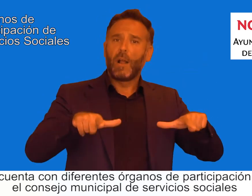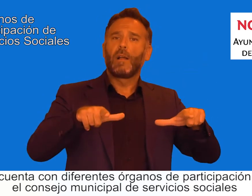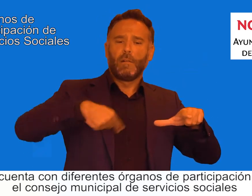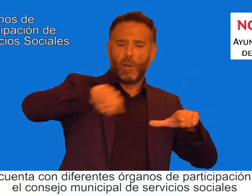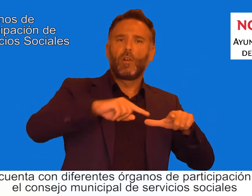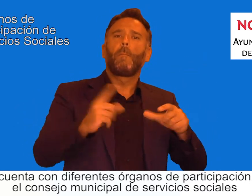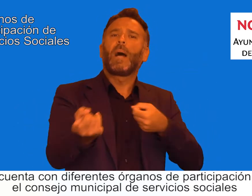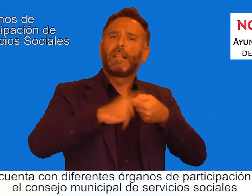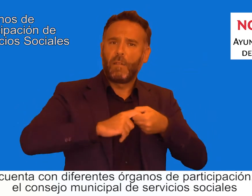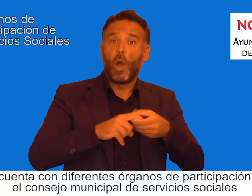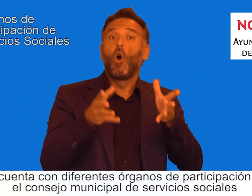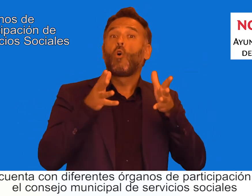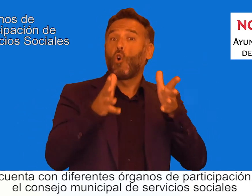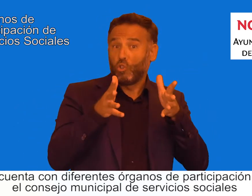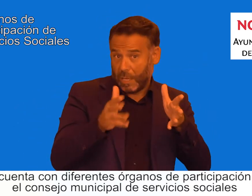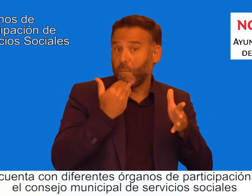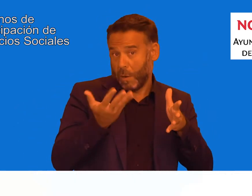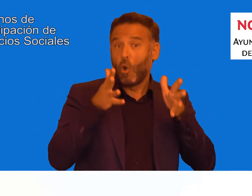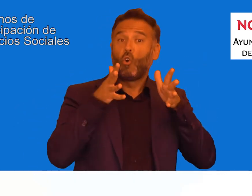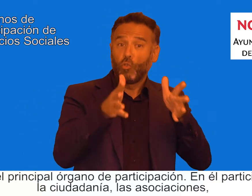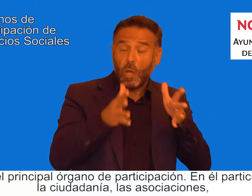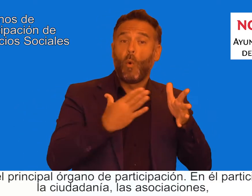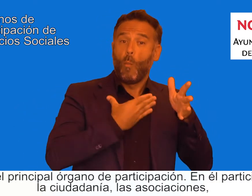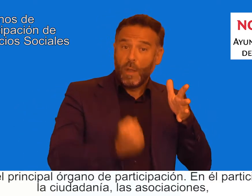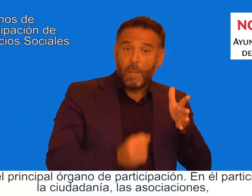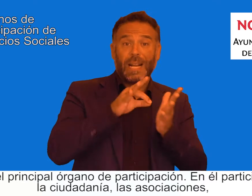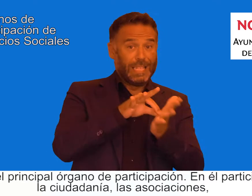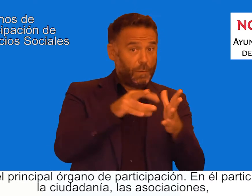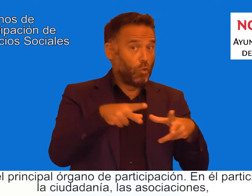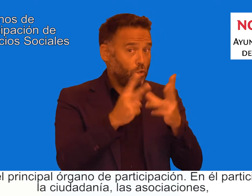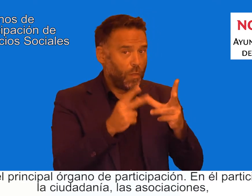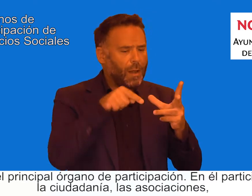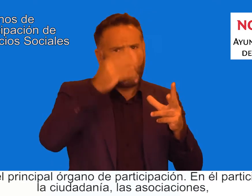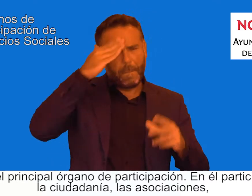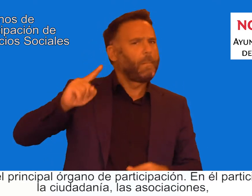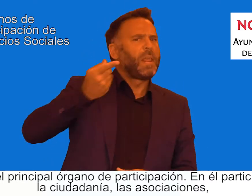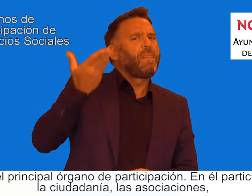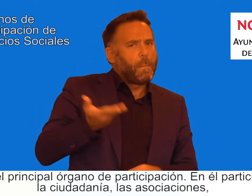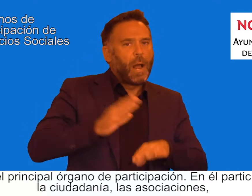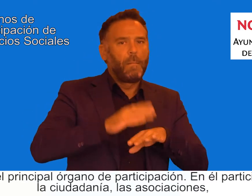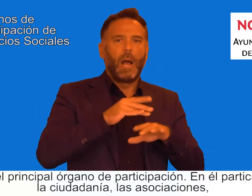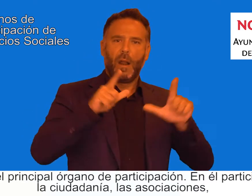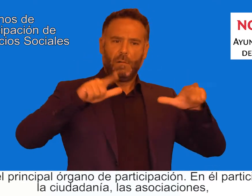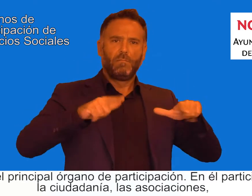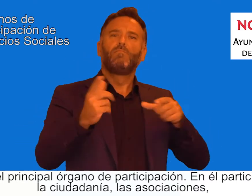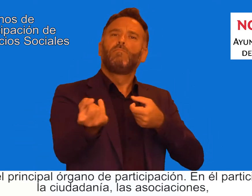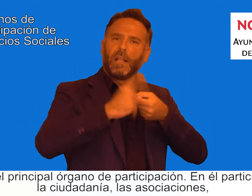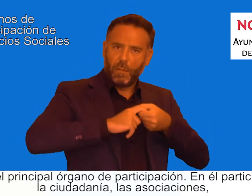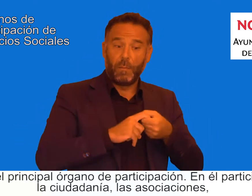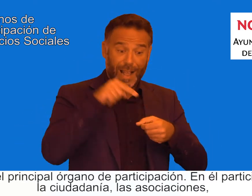Municipal de Servicios Sociales es el principal órgano de participación. En él participan la ciudadanía,